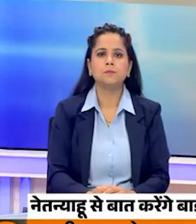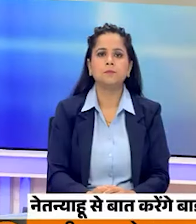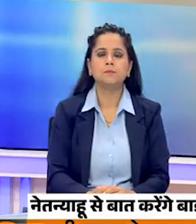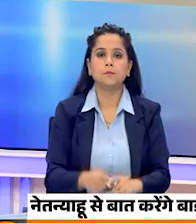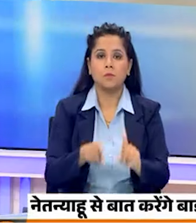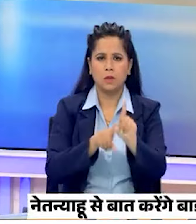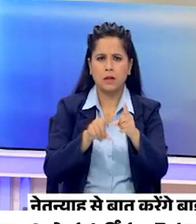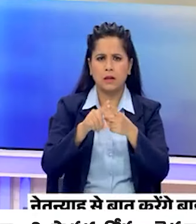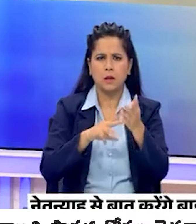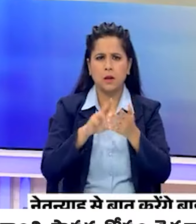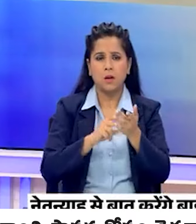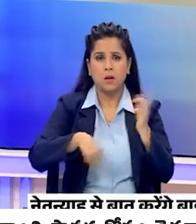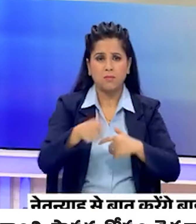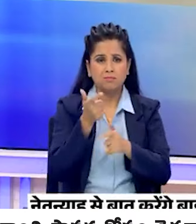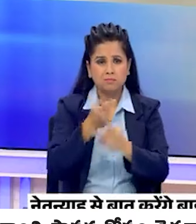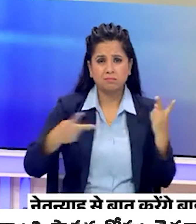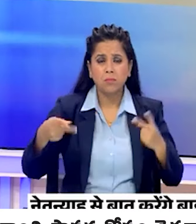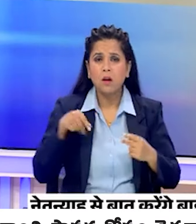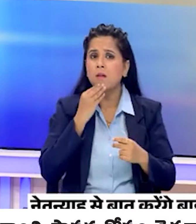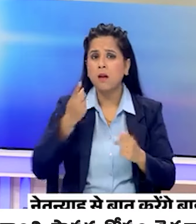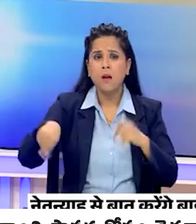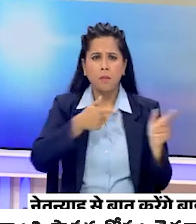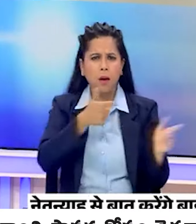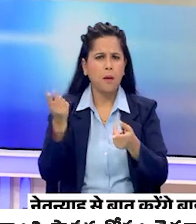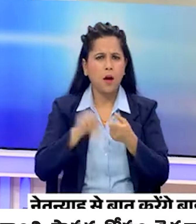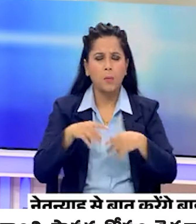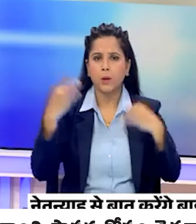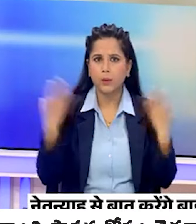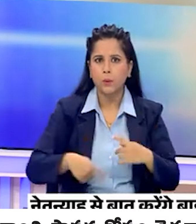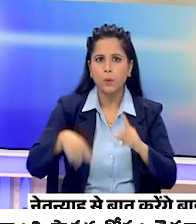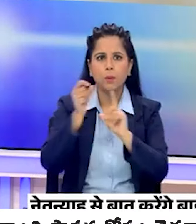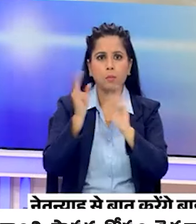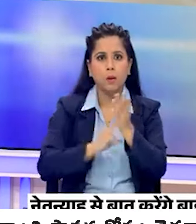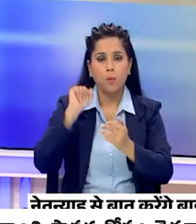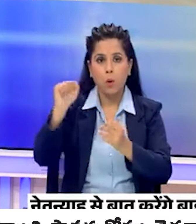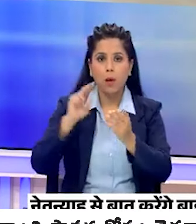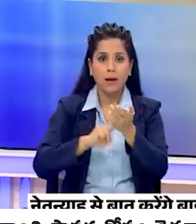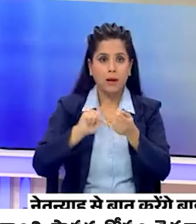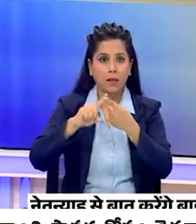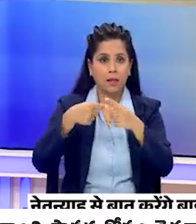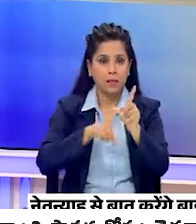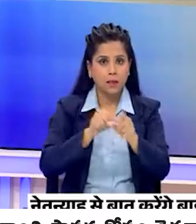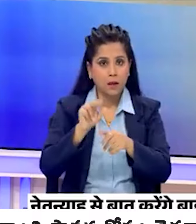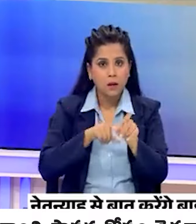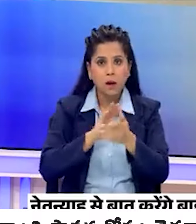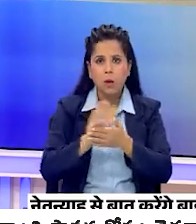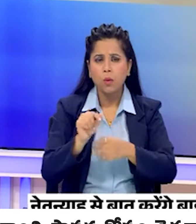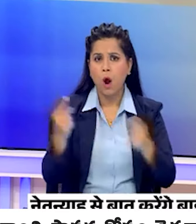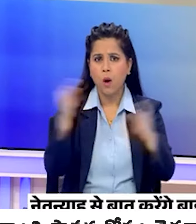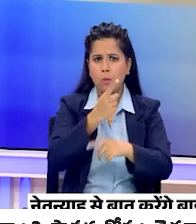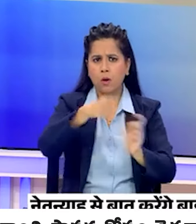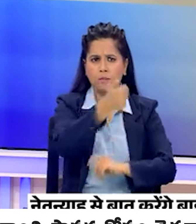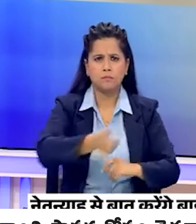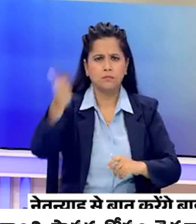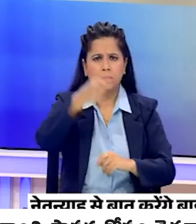और यह मन में होती विद्रोहियों पर इस्राइली हमले के बाद नई खटना क्रम प्रधार मंतरी बेंजामिन नेतनियाहू ने विपक्षी नेता को